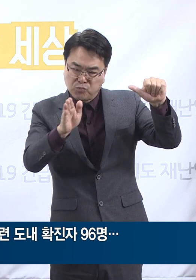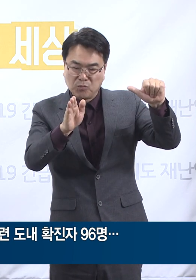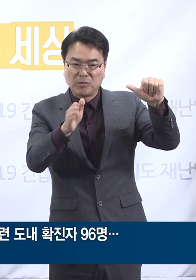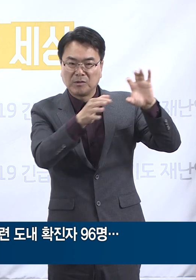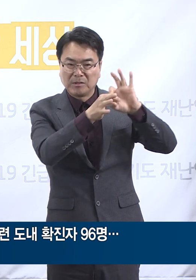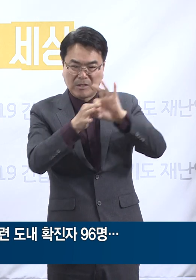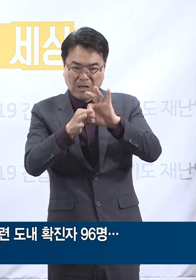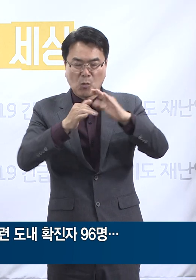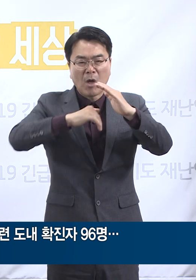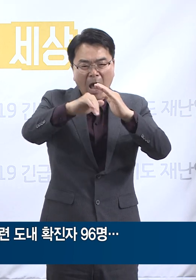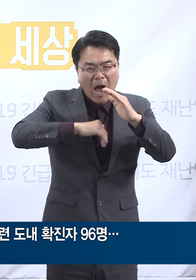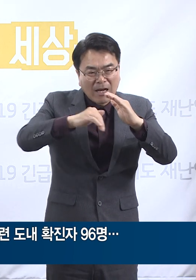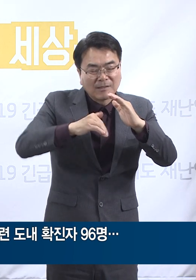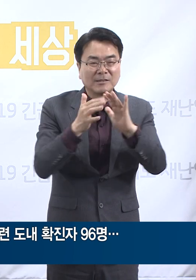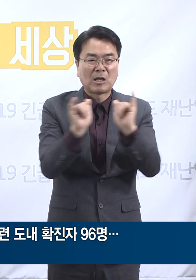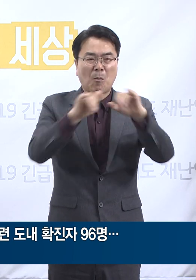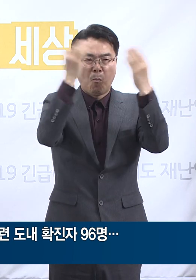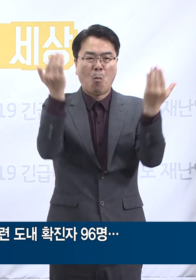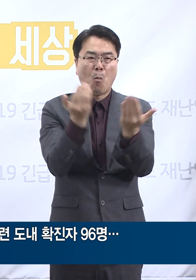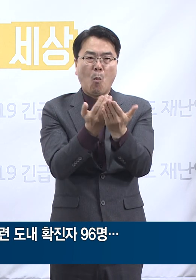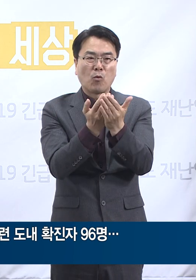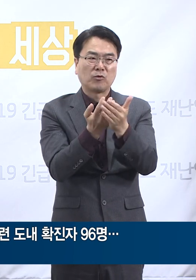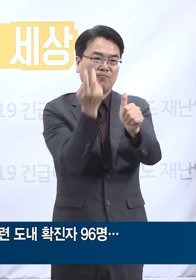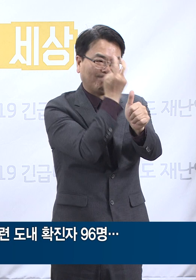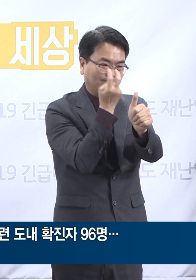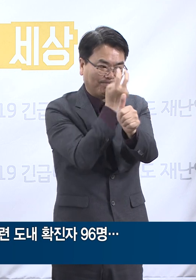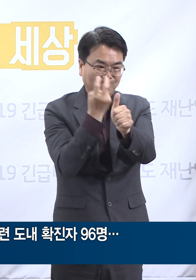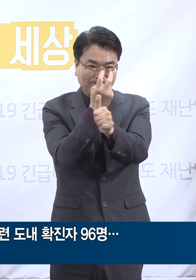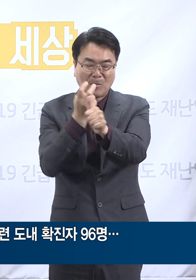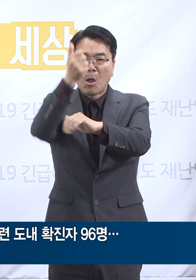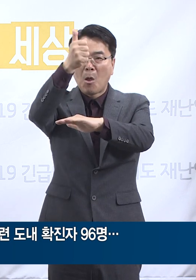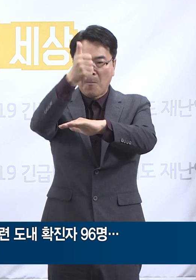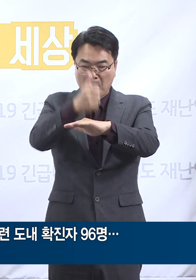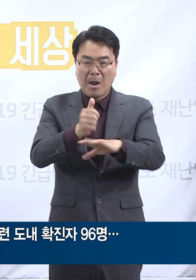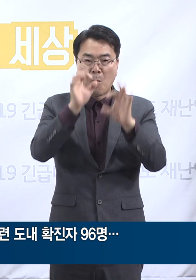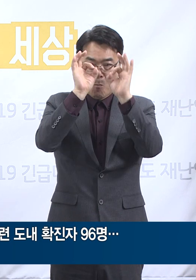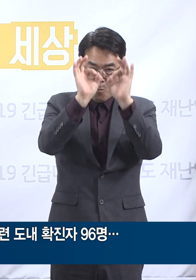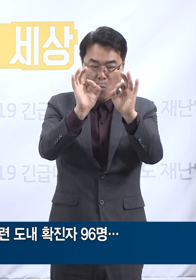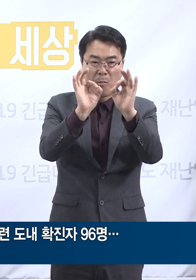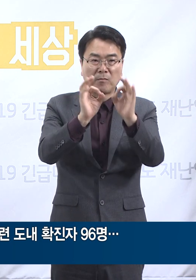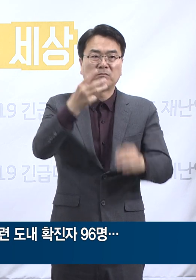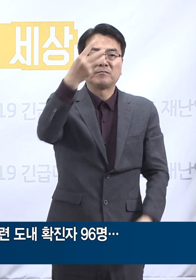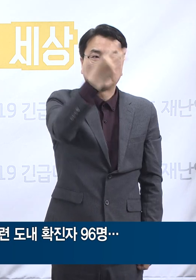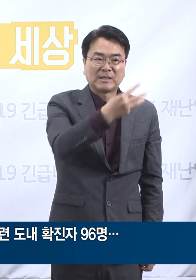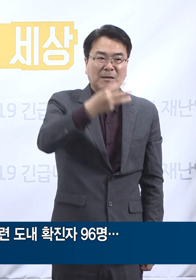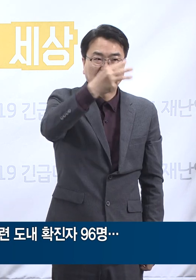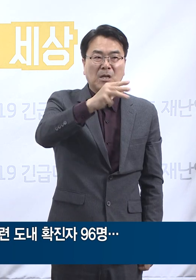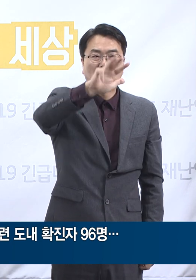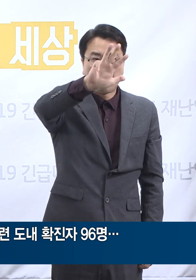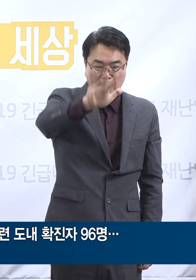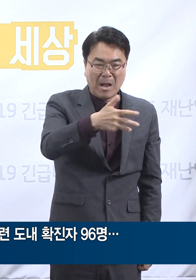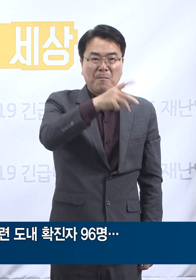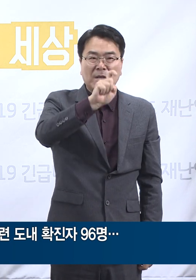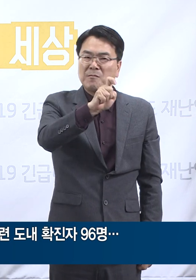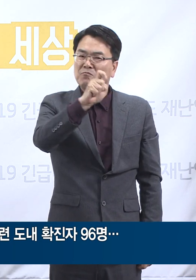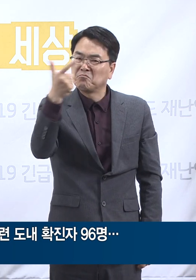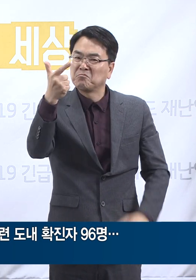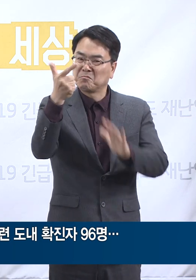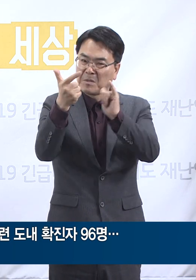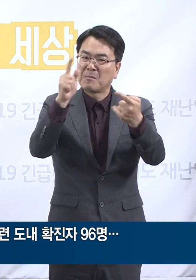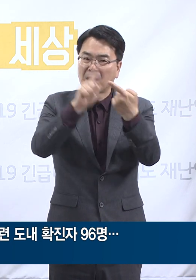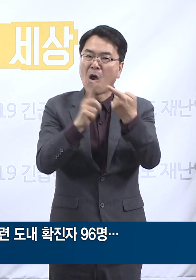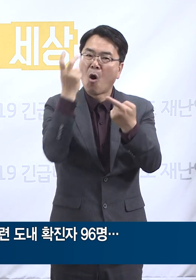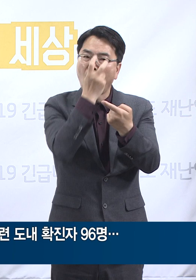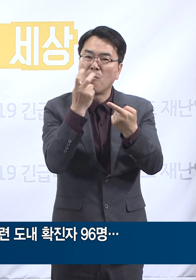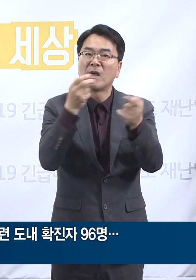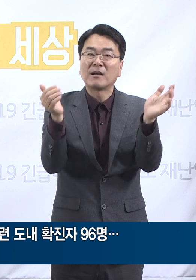방문객 등 4,351명으로 88.2%인 3,836명에 대해 검사를 완료하였습니다.